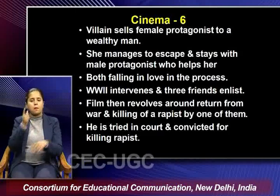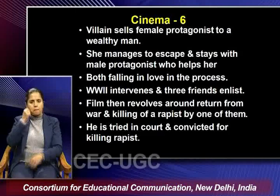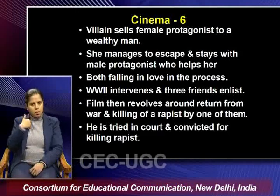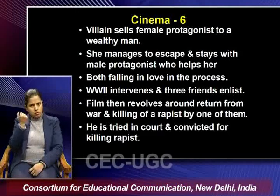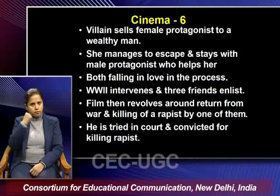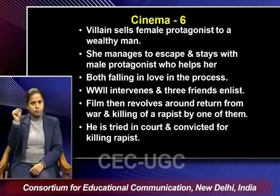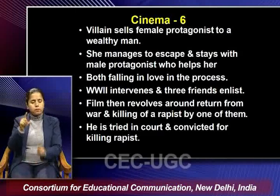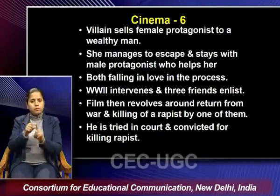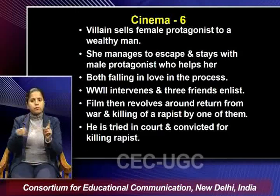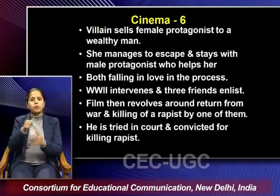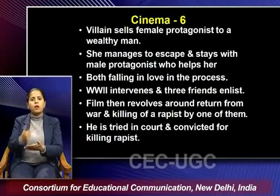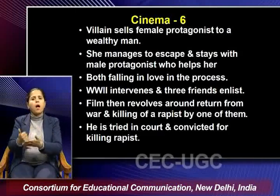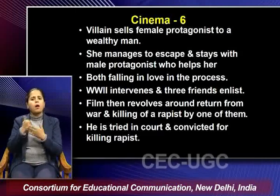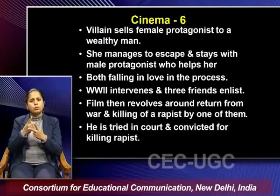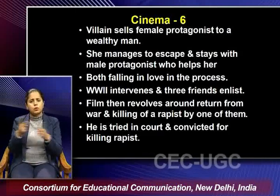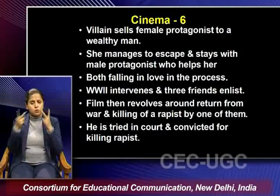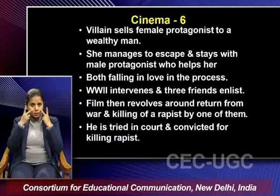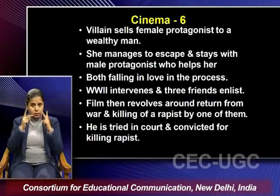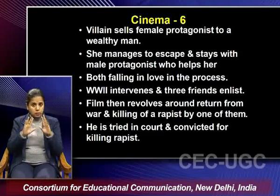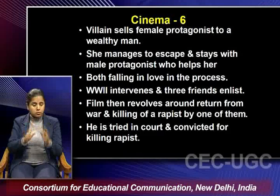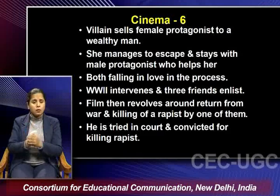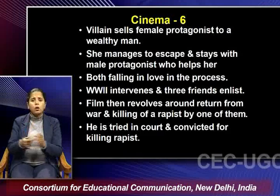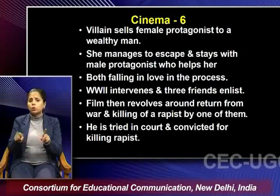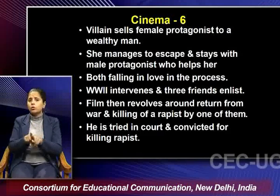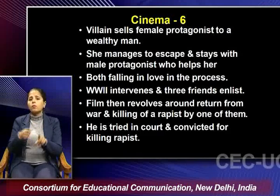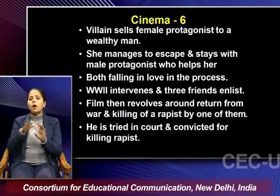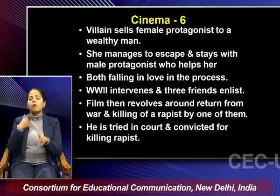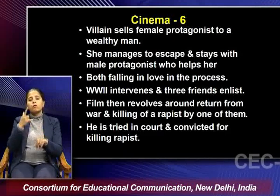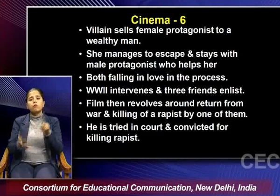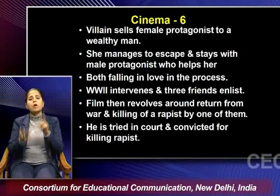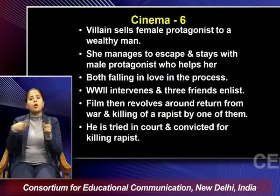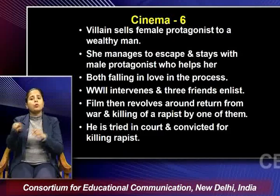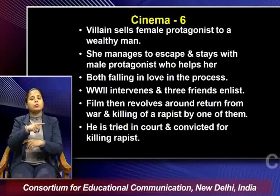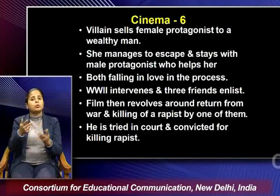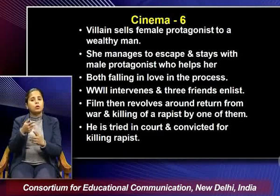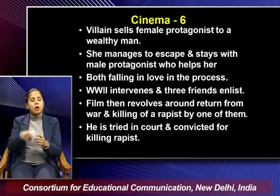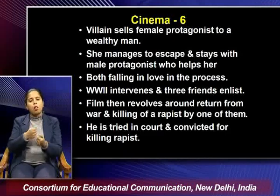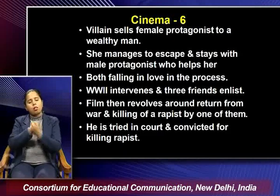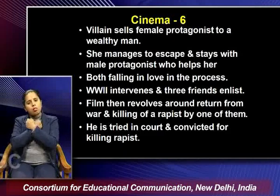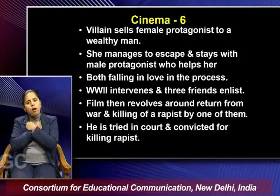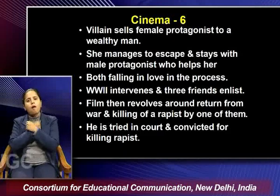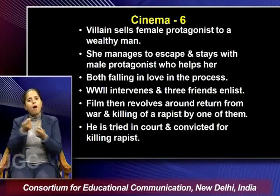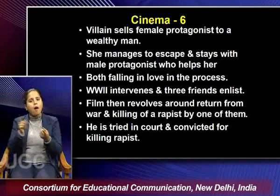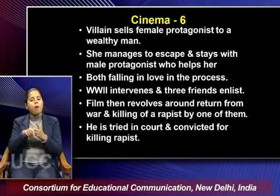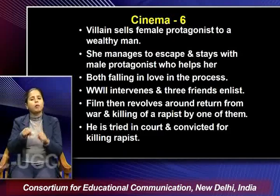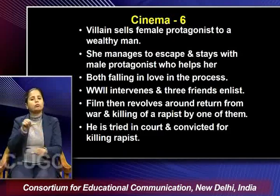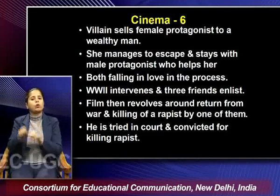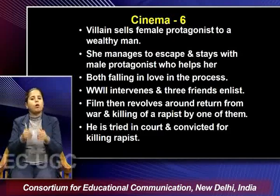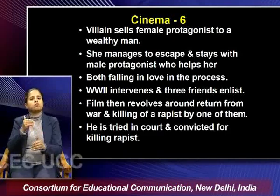who helps her. Also we find that both of them they fall in love in the process